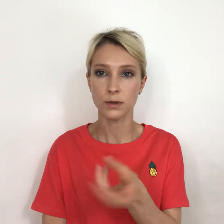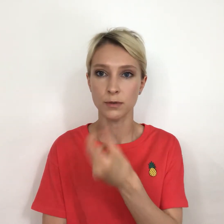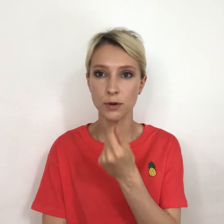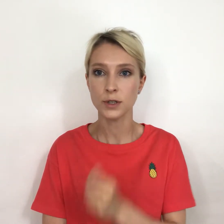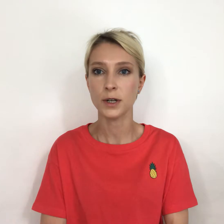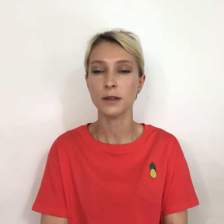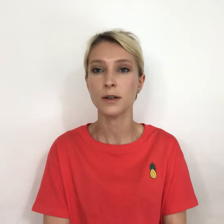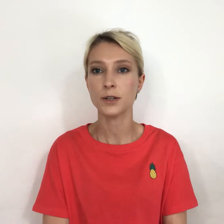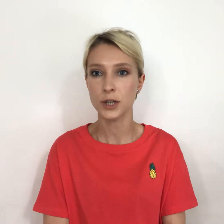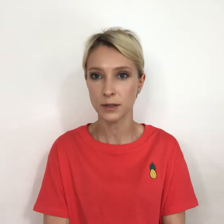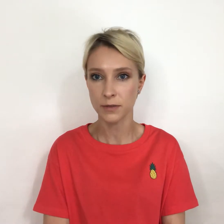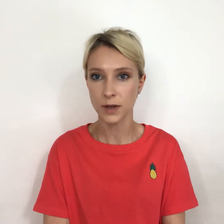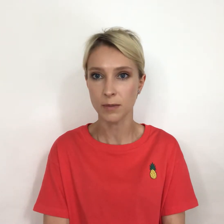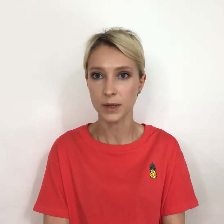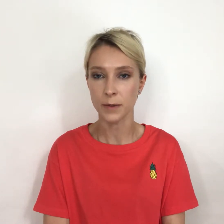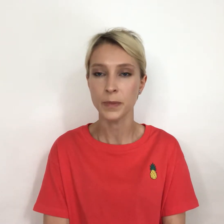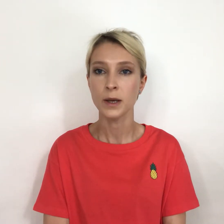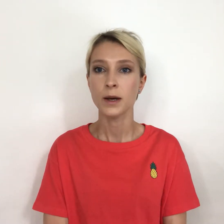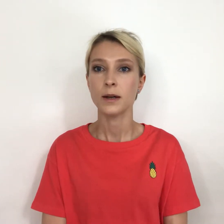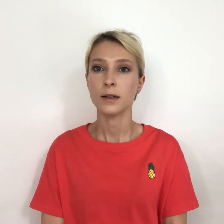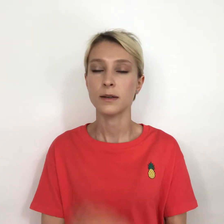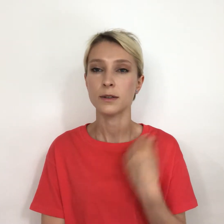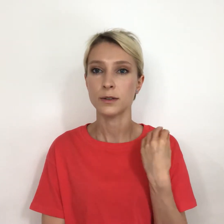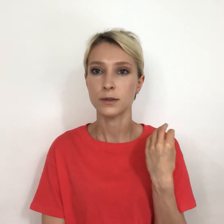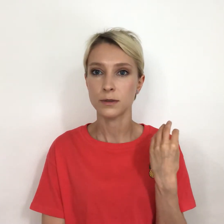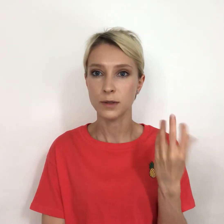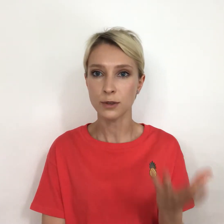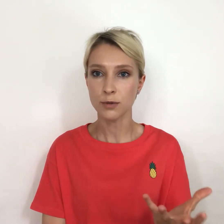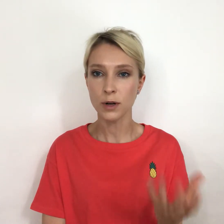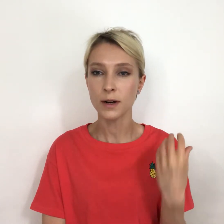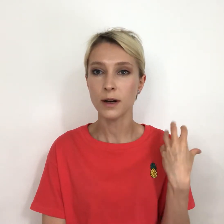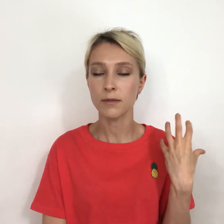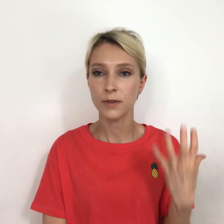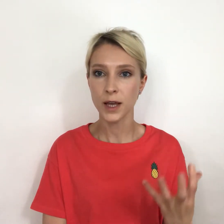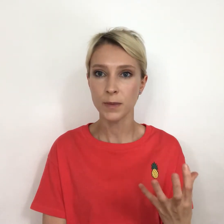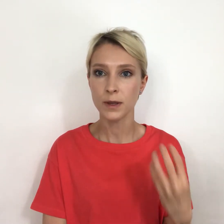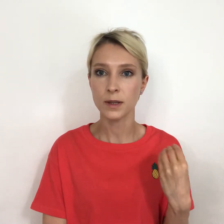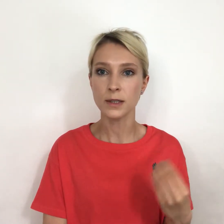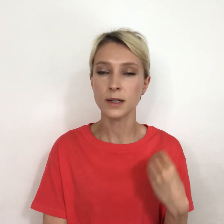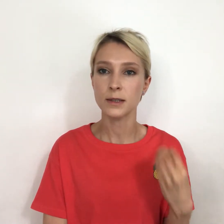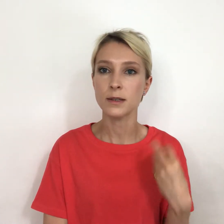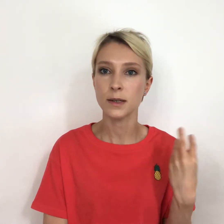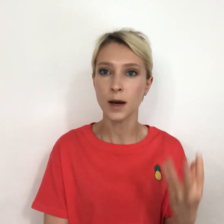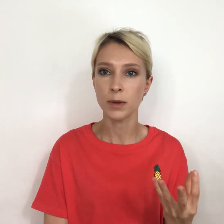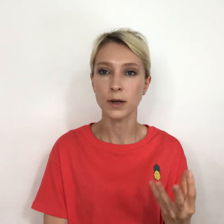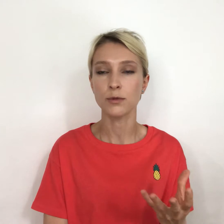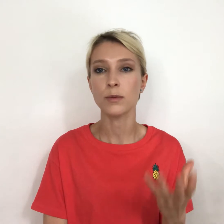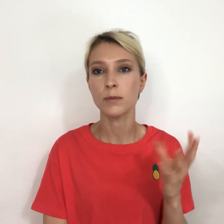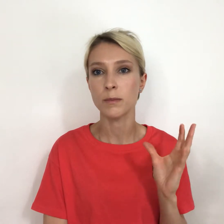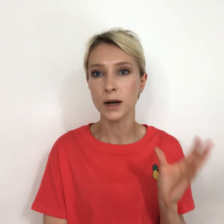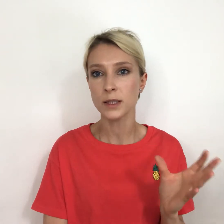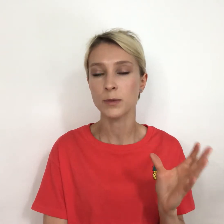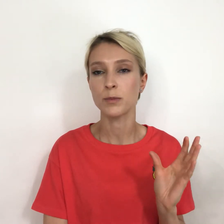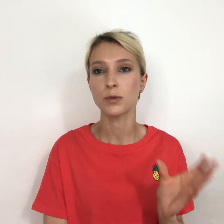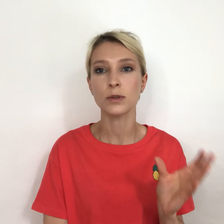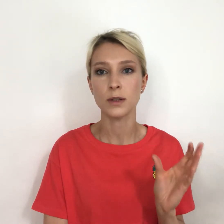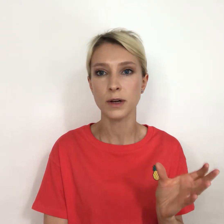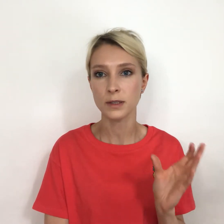тверденько, это клетчатка в яблоке. На сколько времени нас насытит яблоко? Ну, максимум минут на 20